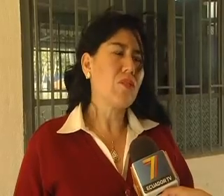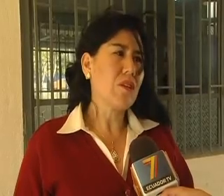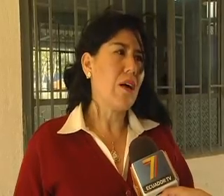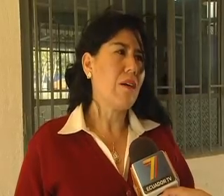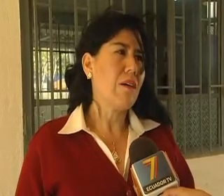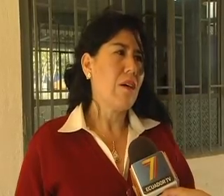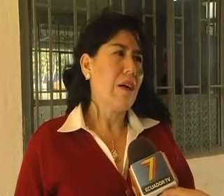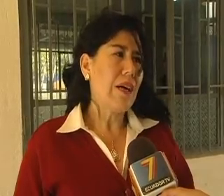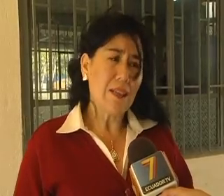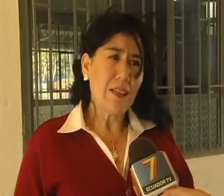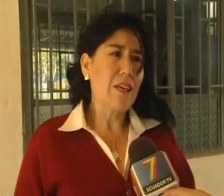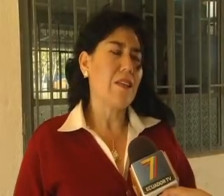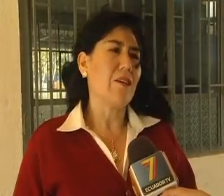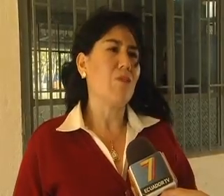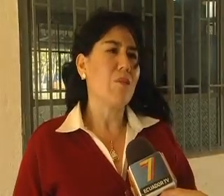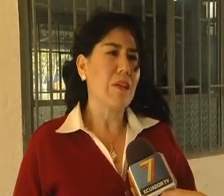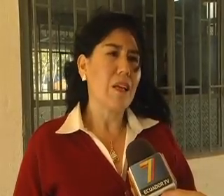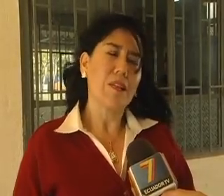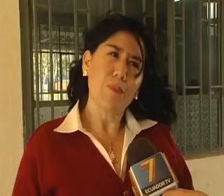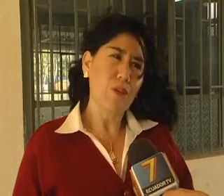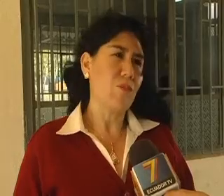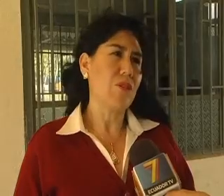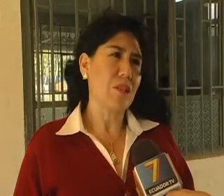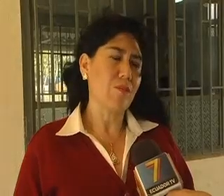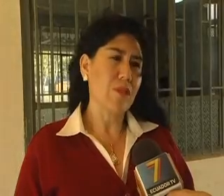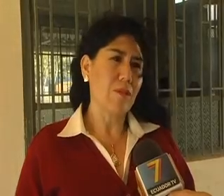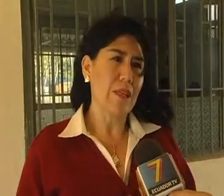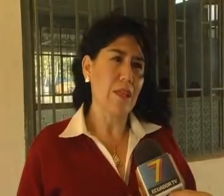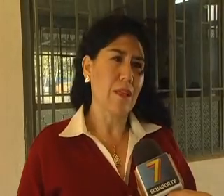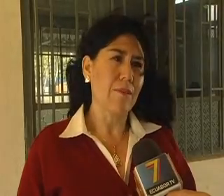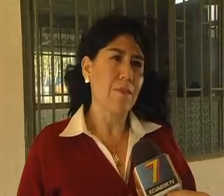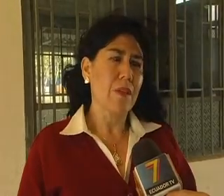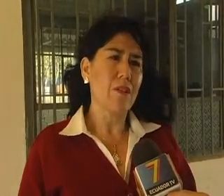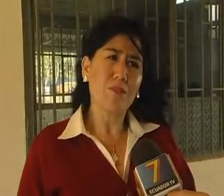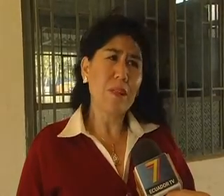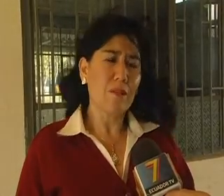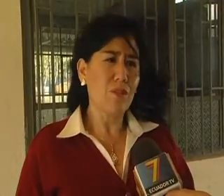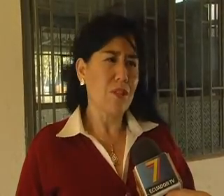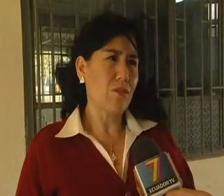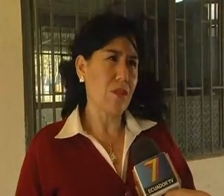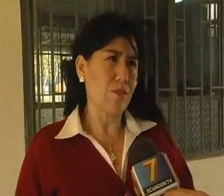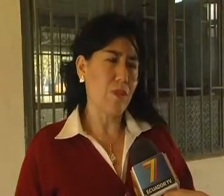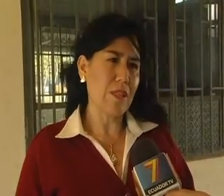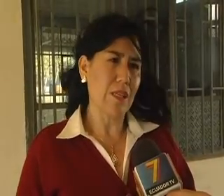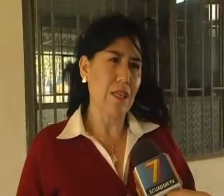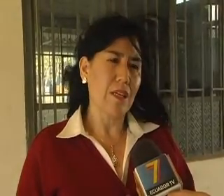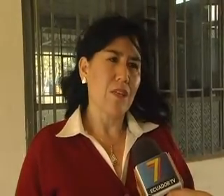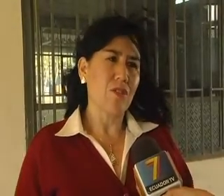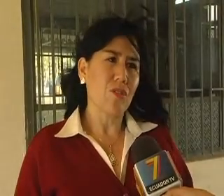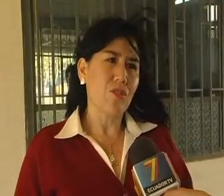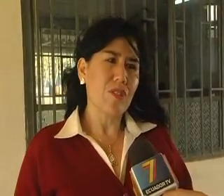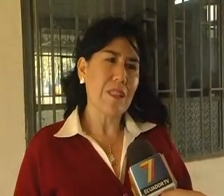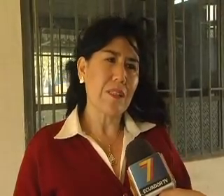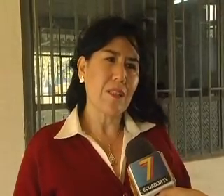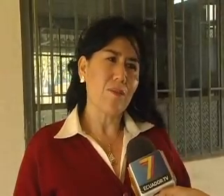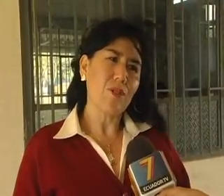mucha alegría de alguna manera y también con mucha responsabilidad. Nos faltan muchas cosas por hacer. Nosotros necesitamos